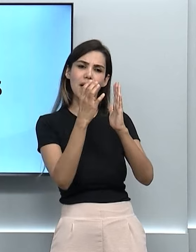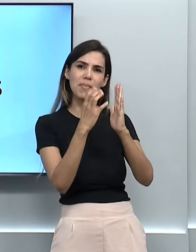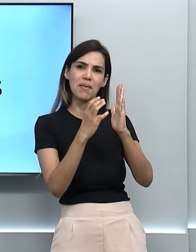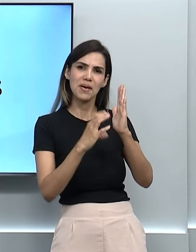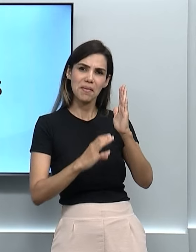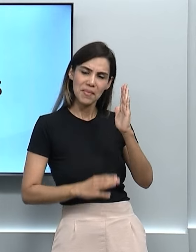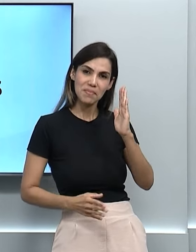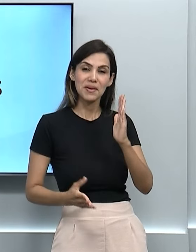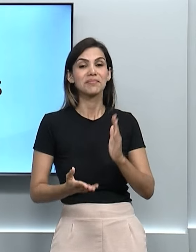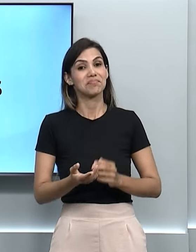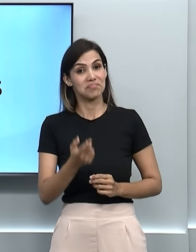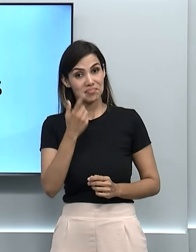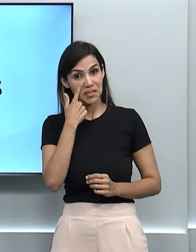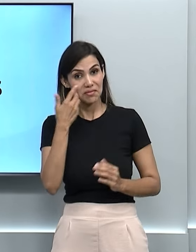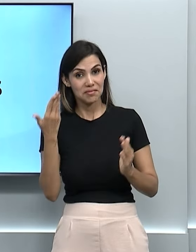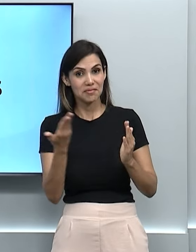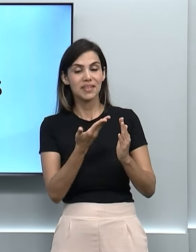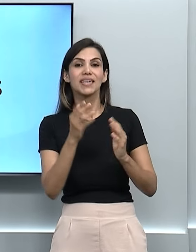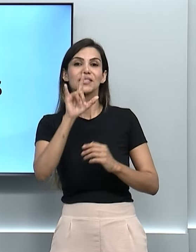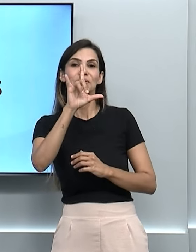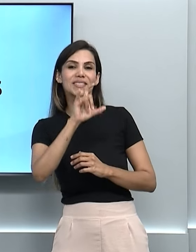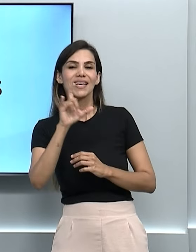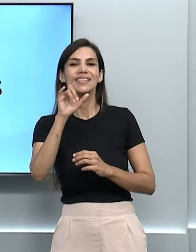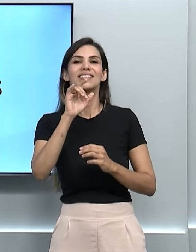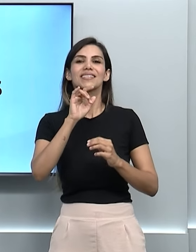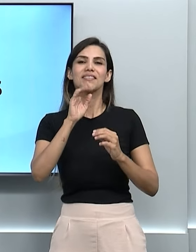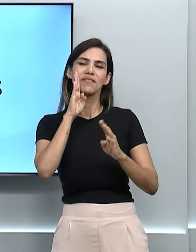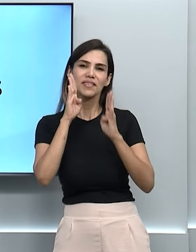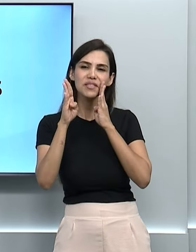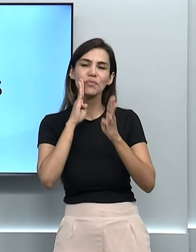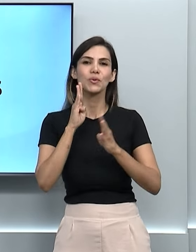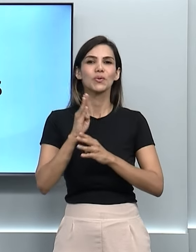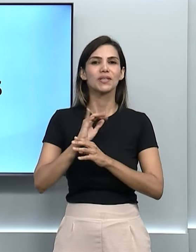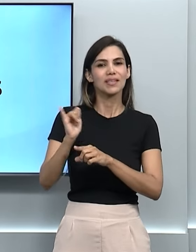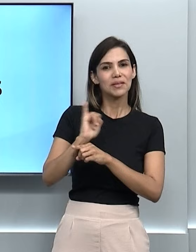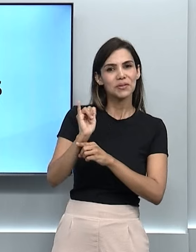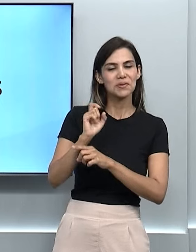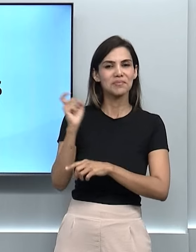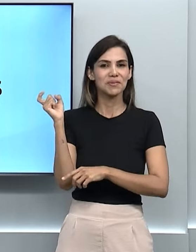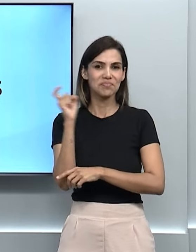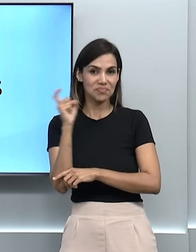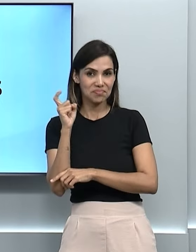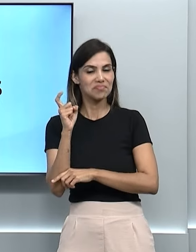novidades. Procura a gente no Instagram, no Facebook, no YouTube, no TikTok.